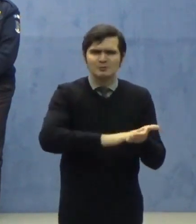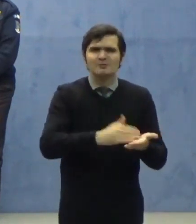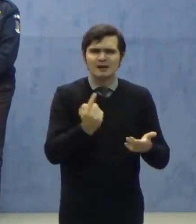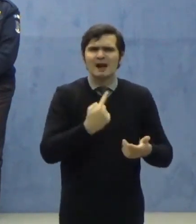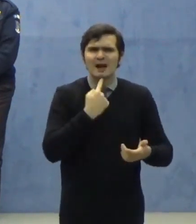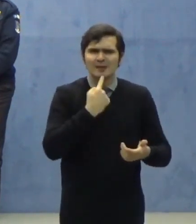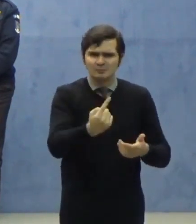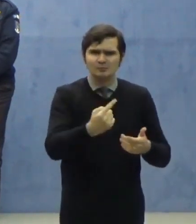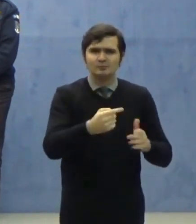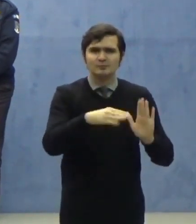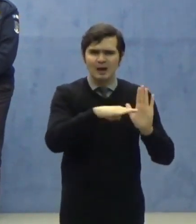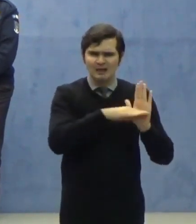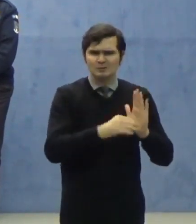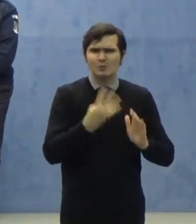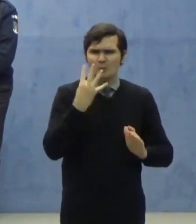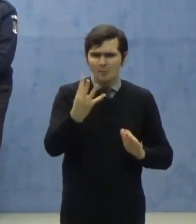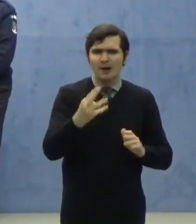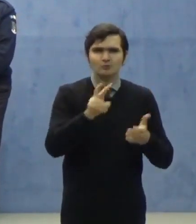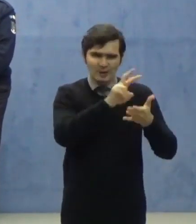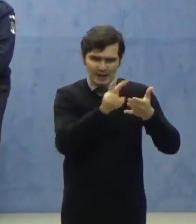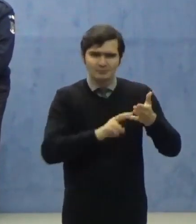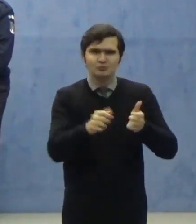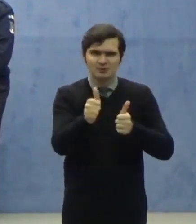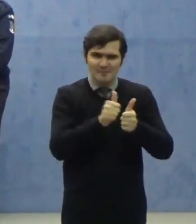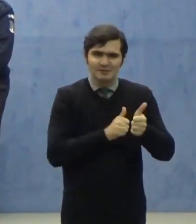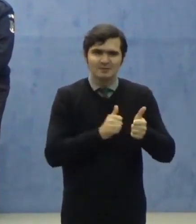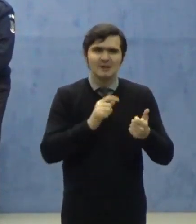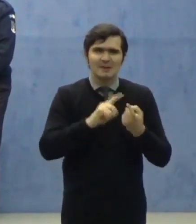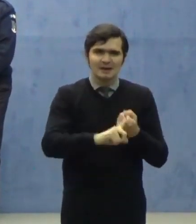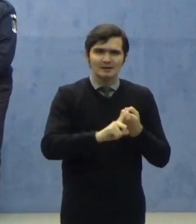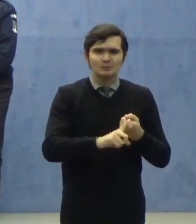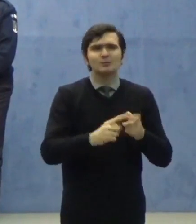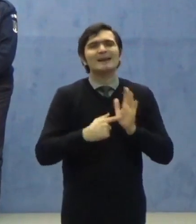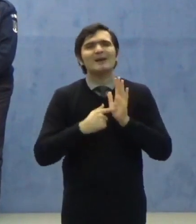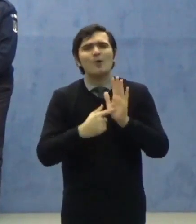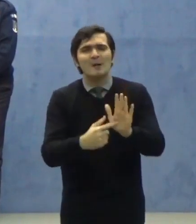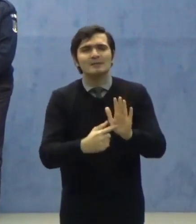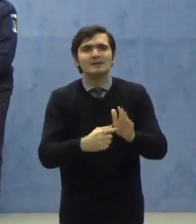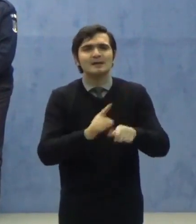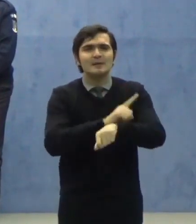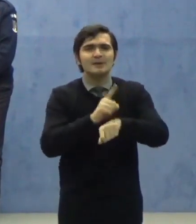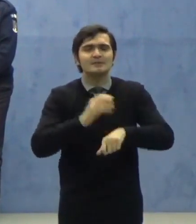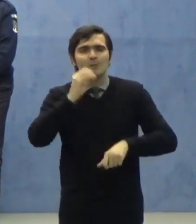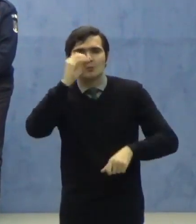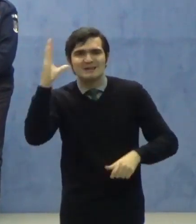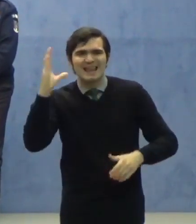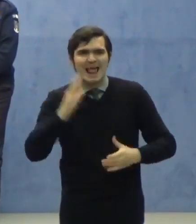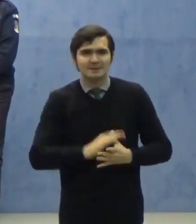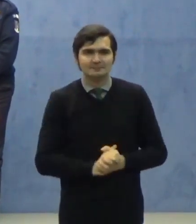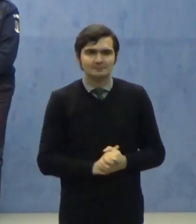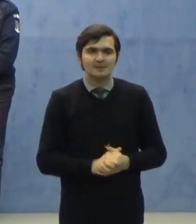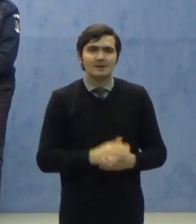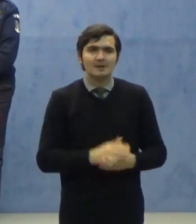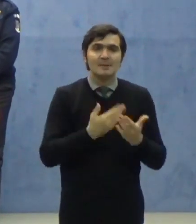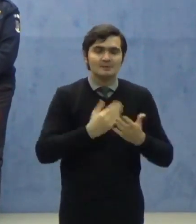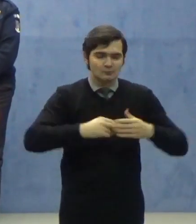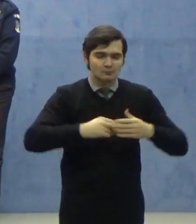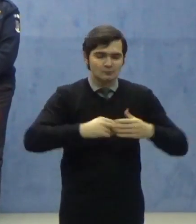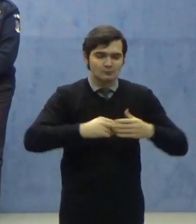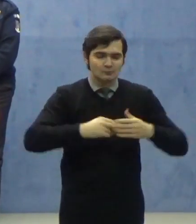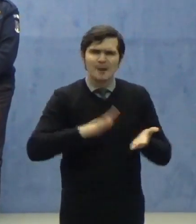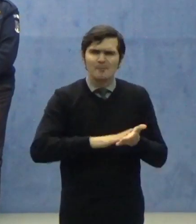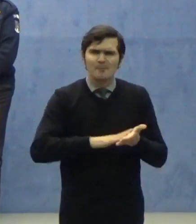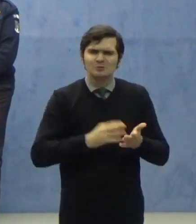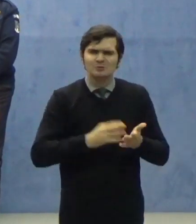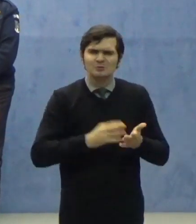la articolul 4. Articolul citit mai devreme cu privire la recomandările pe timp de zi. Pentru verificarea motivului